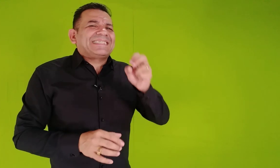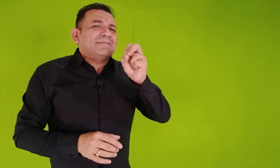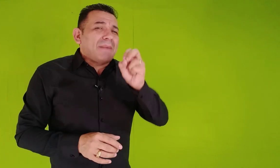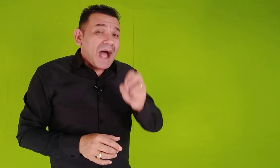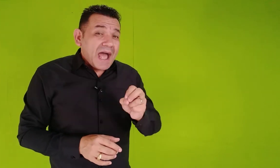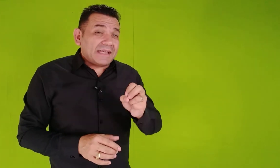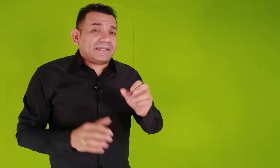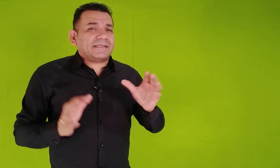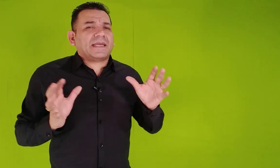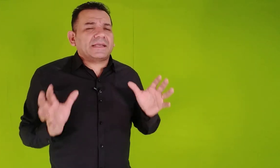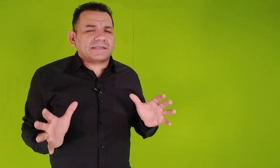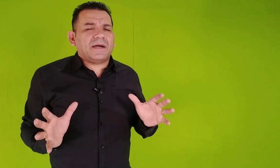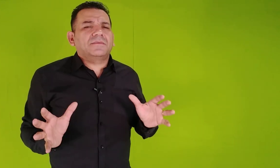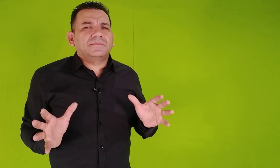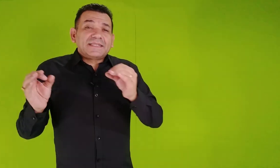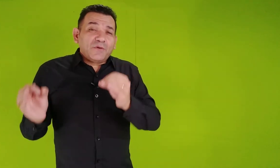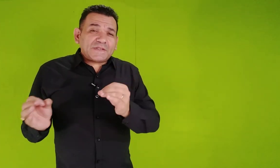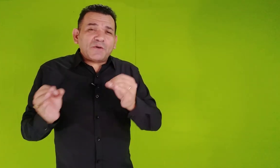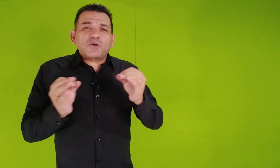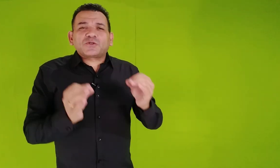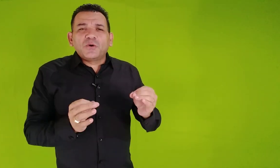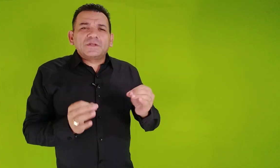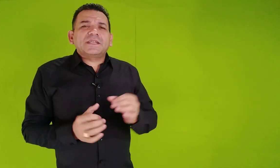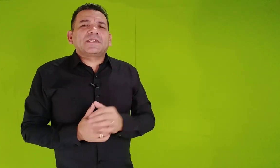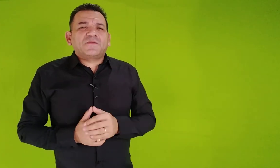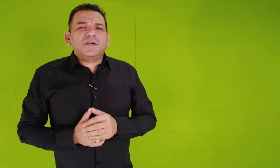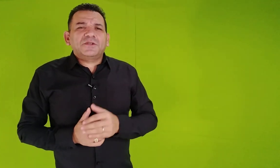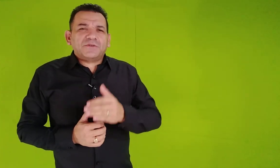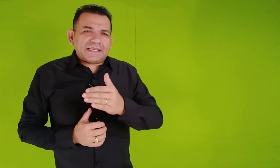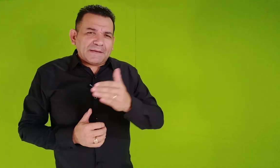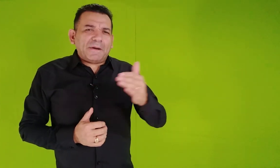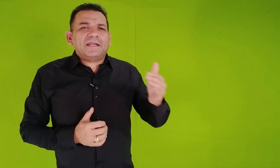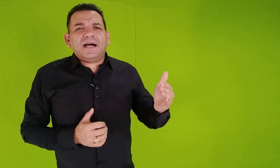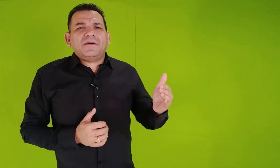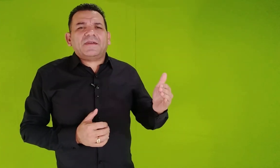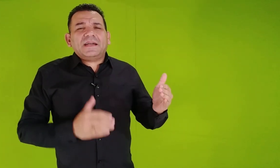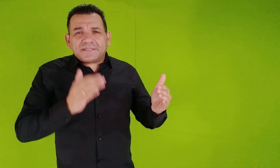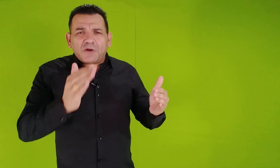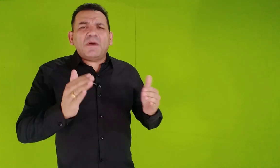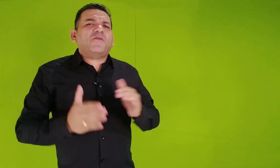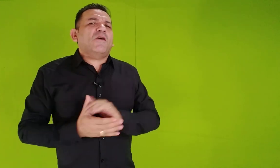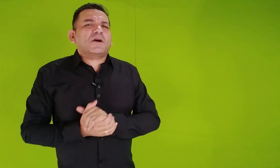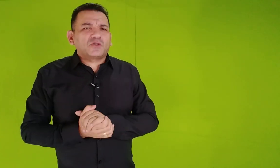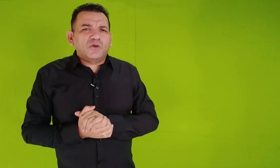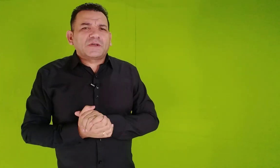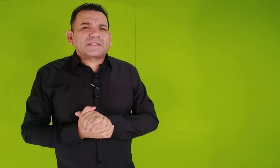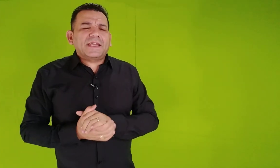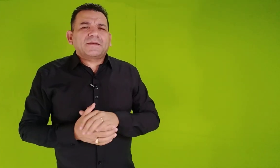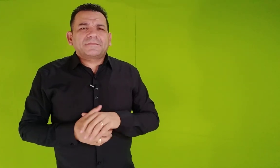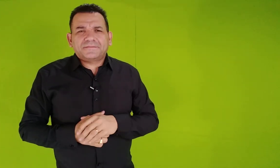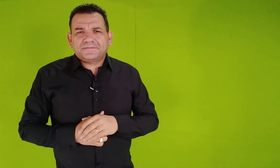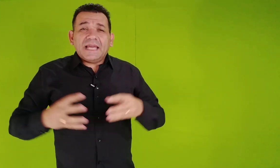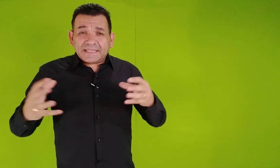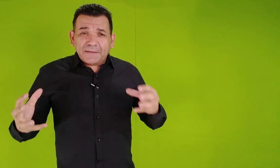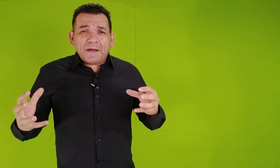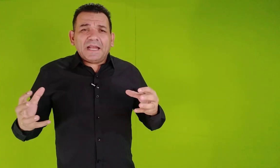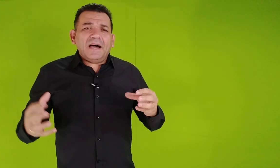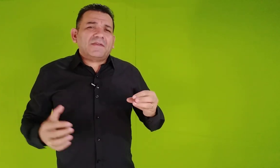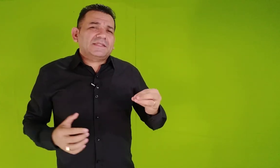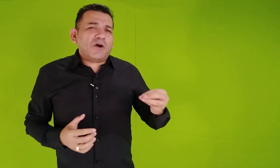demais essa questão. Se você gostou desse vídeo e essa palavra de alguma forma ajudou você, esta palavra de